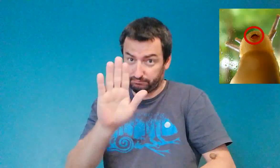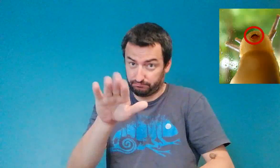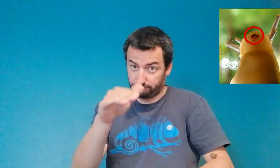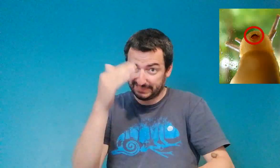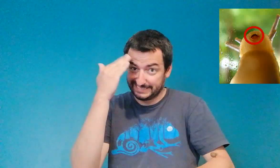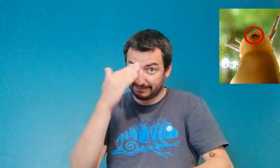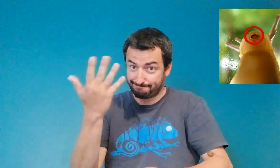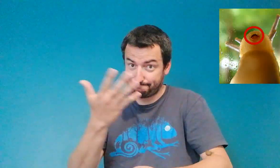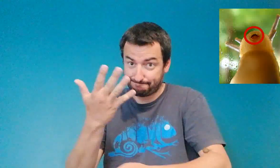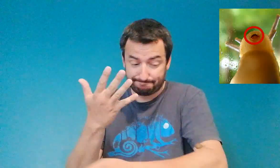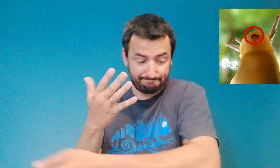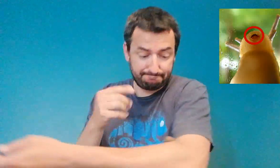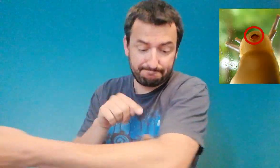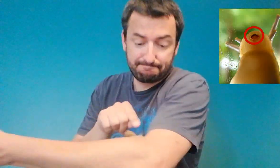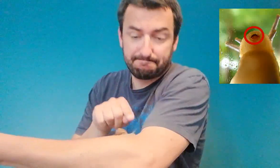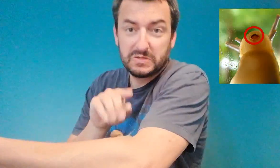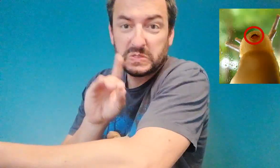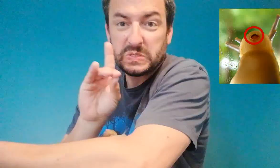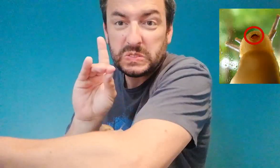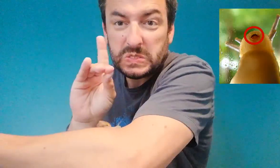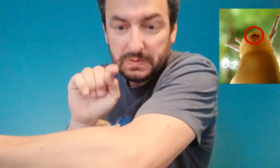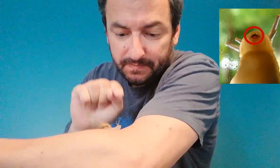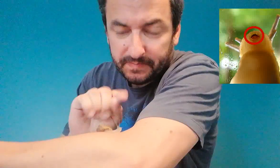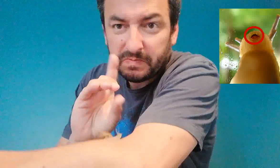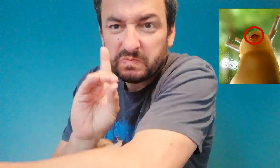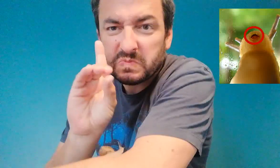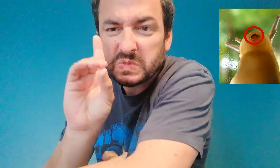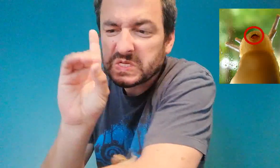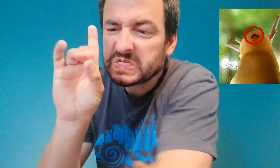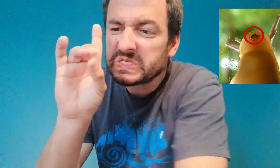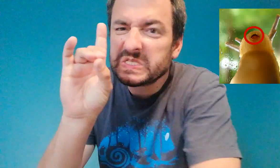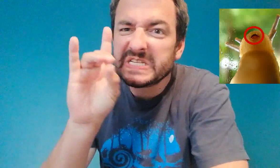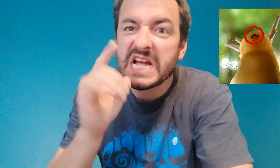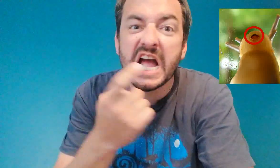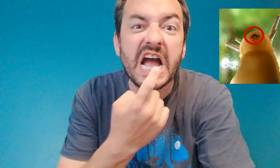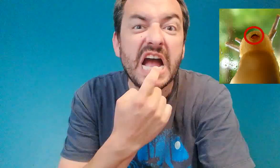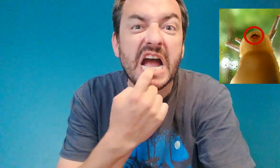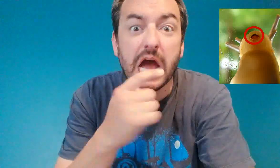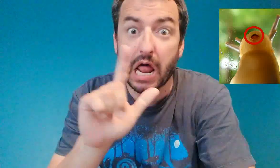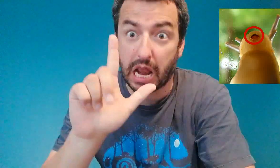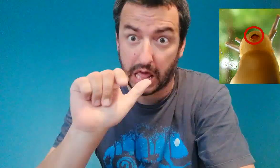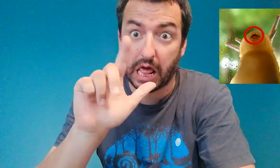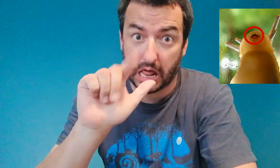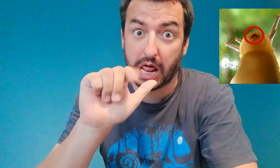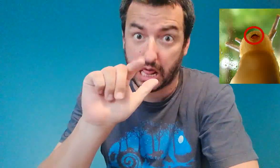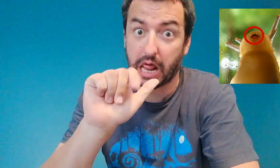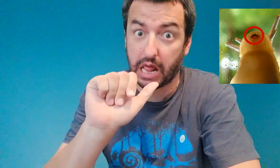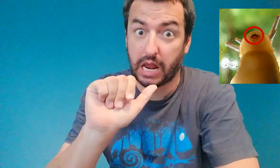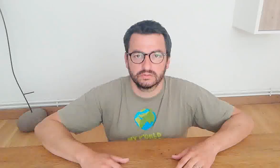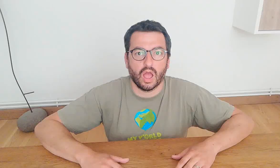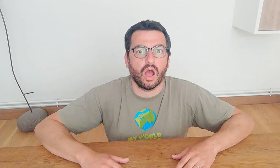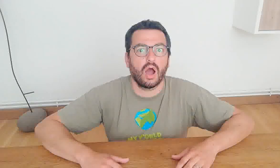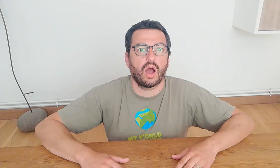Et vous savez quoi ? La bouche de l'escargot, il y a des dents à l'intérieur. Oh,